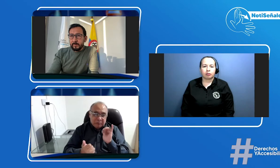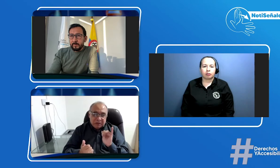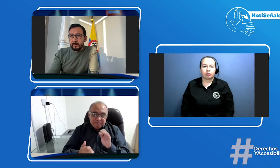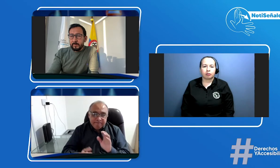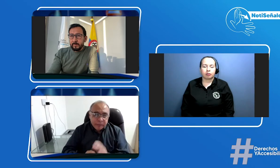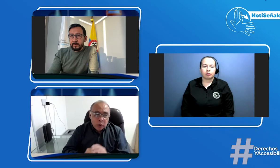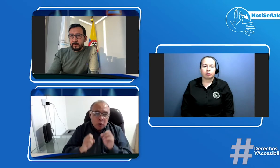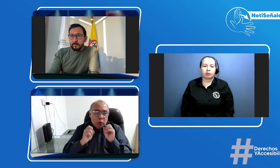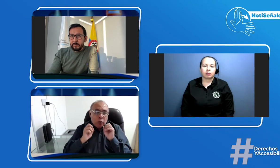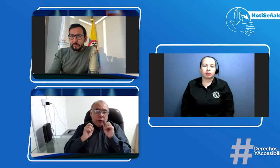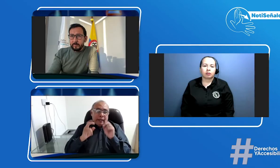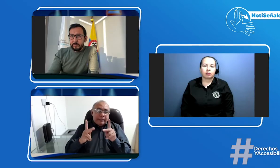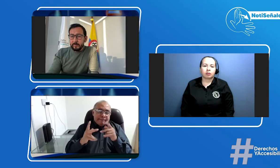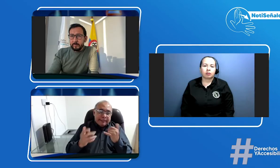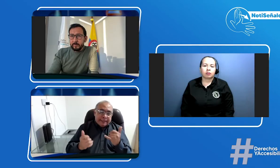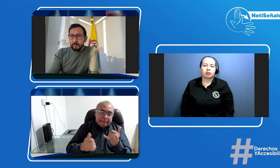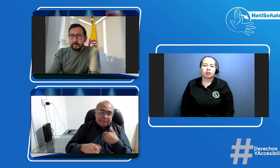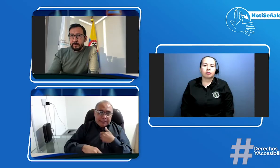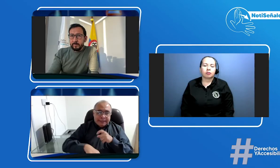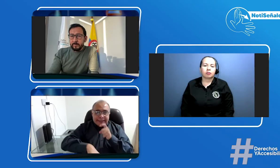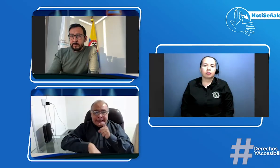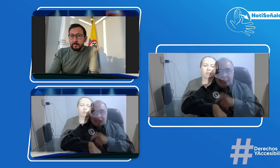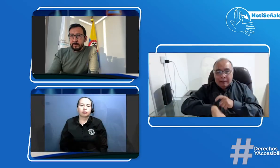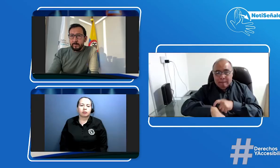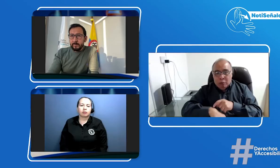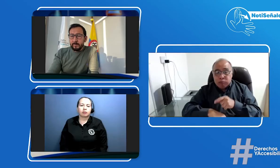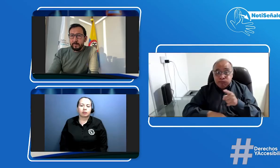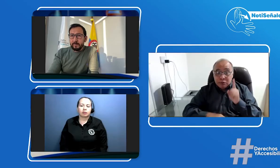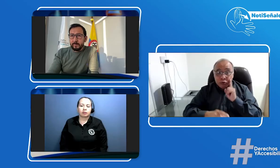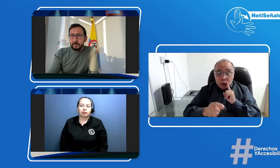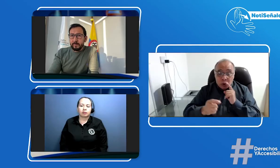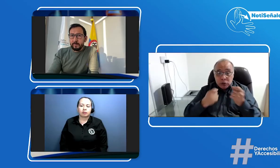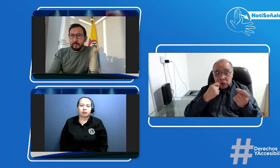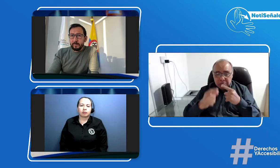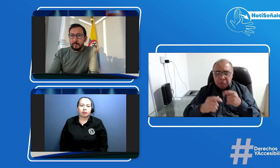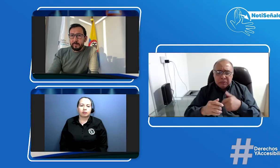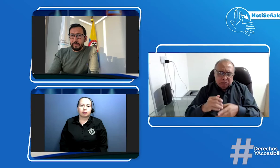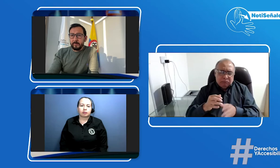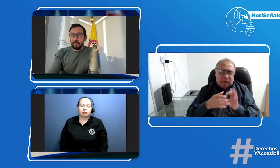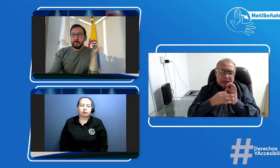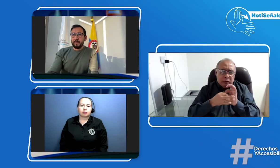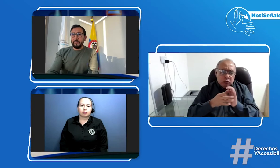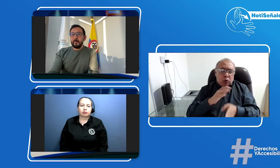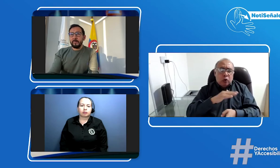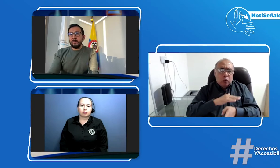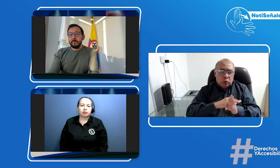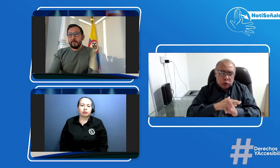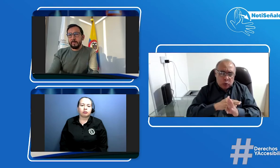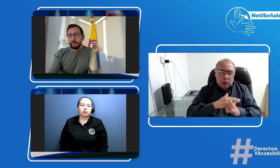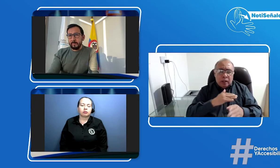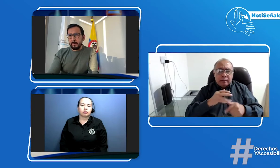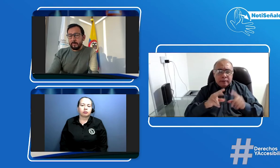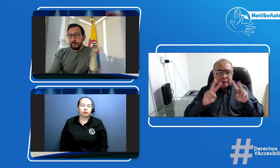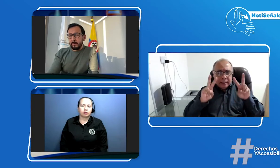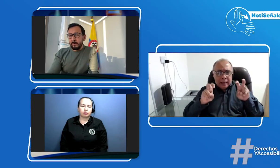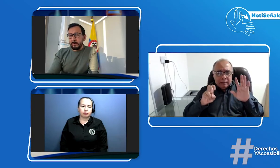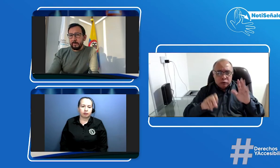perfecto ok bueno ya estamos llegando al tiempo final de esta